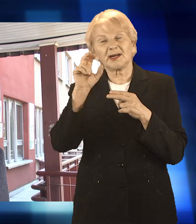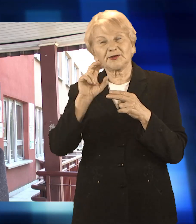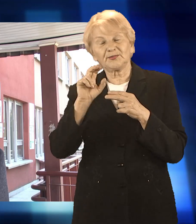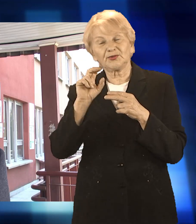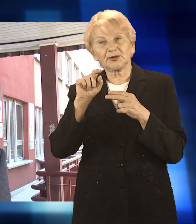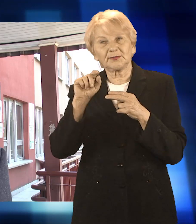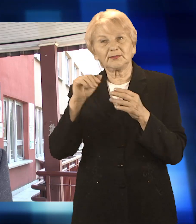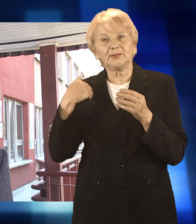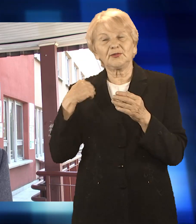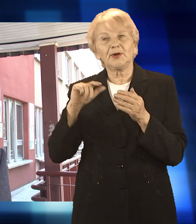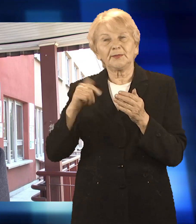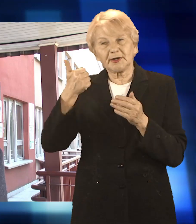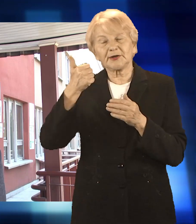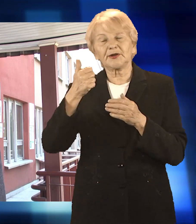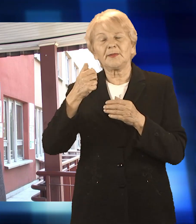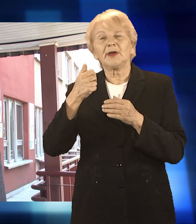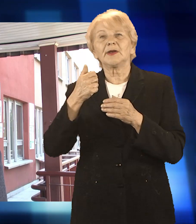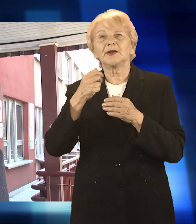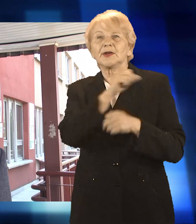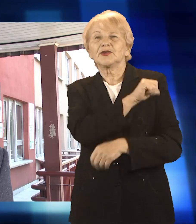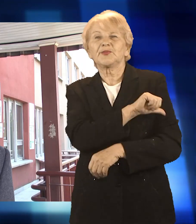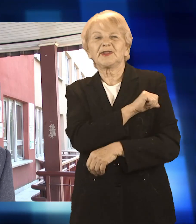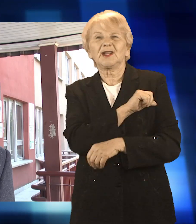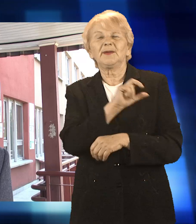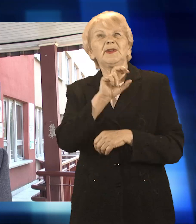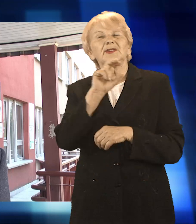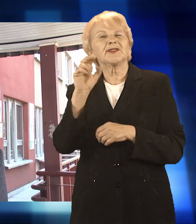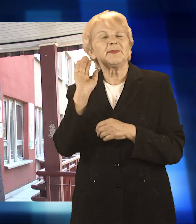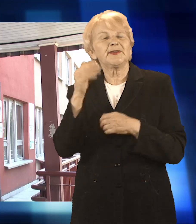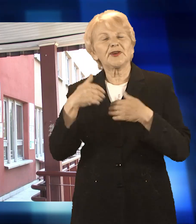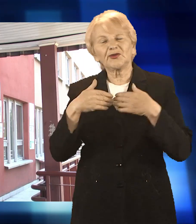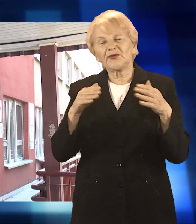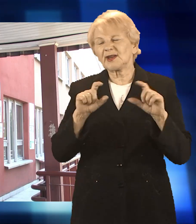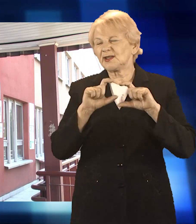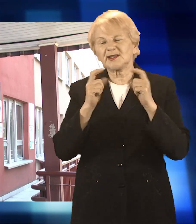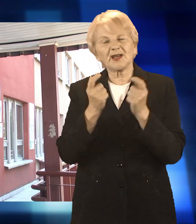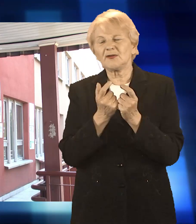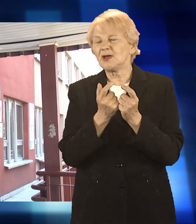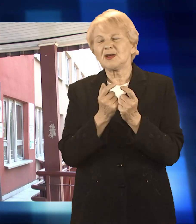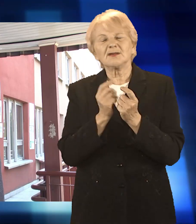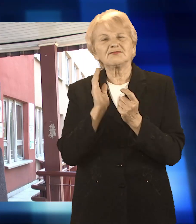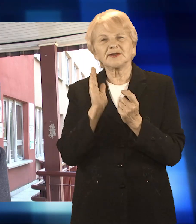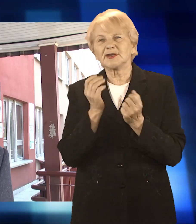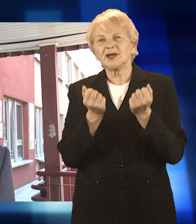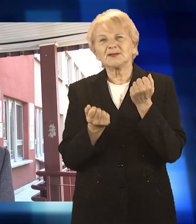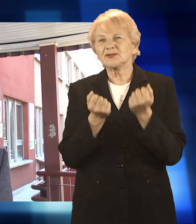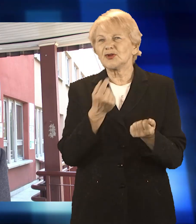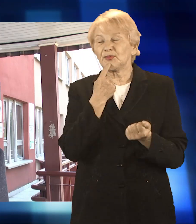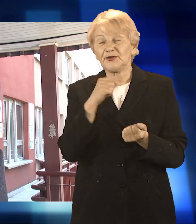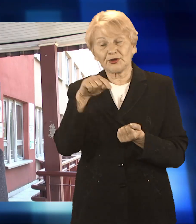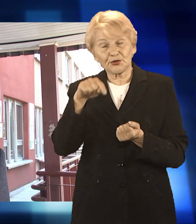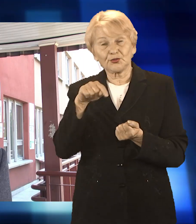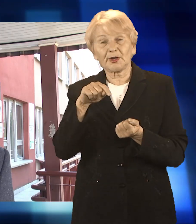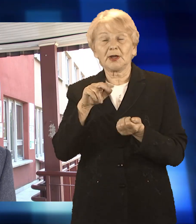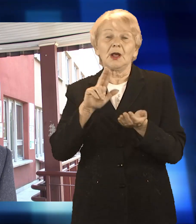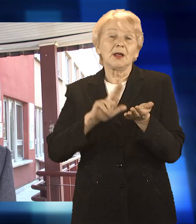będą znikały, bo nie ma sensu utrzymywać całego szpitala dla kilku pacjentów. Pewnie przejmą to inne jednostki